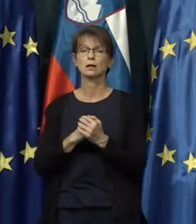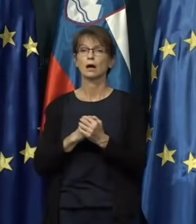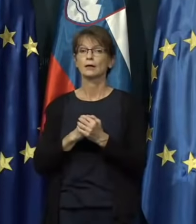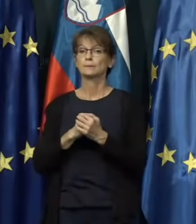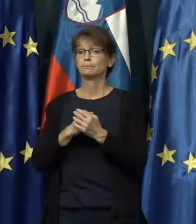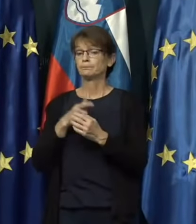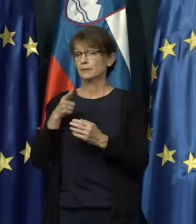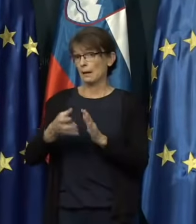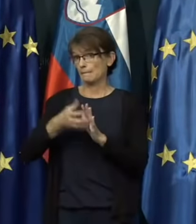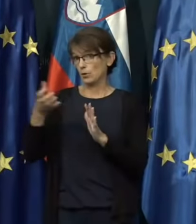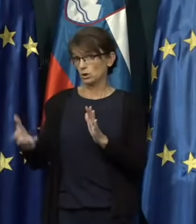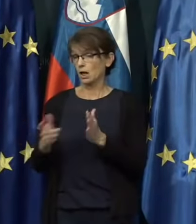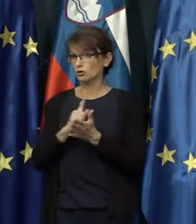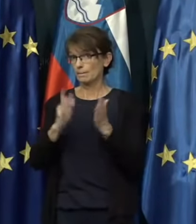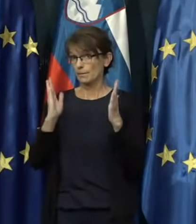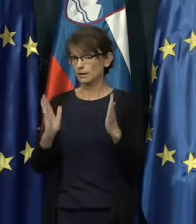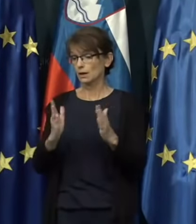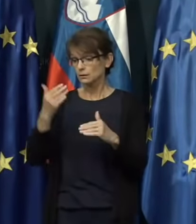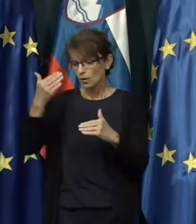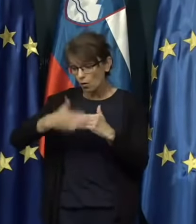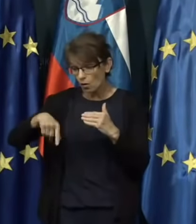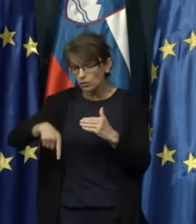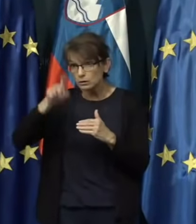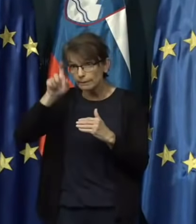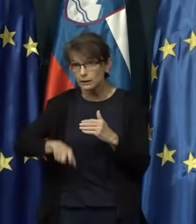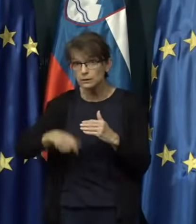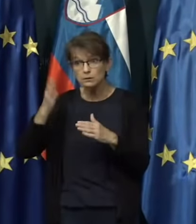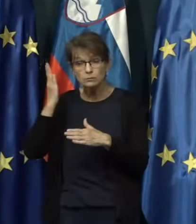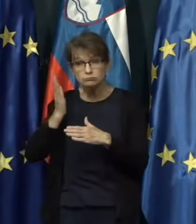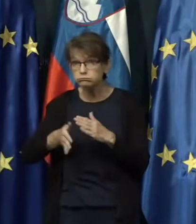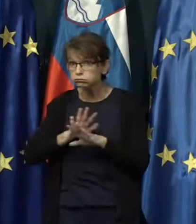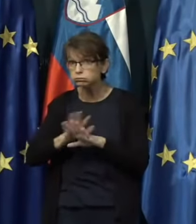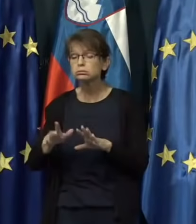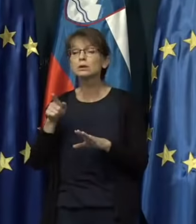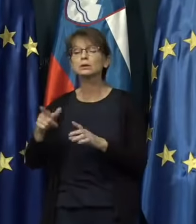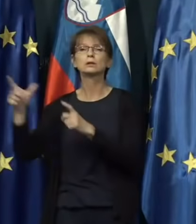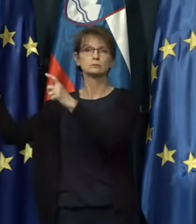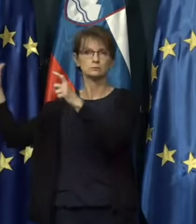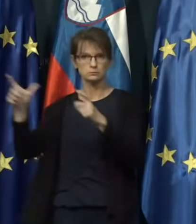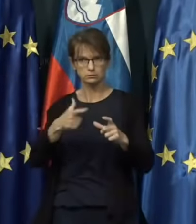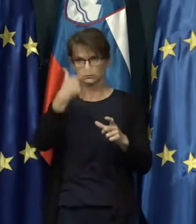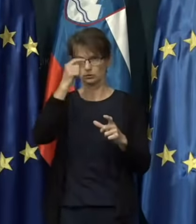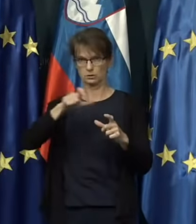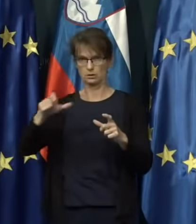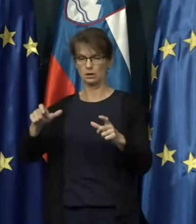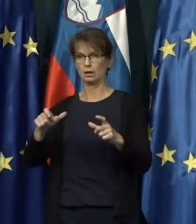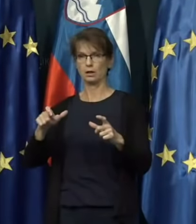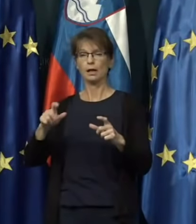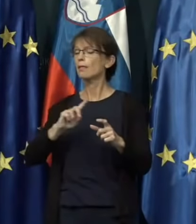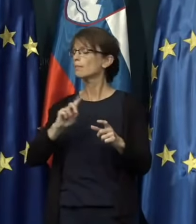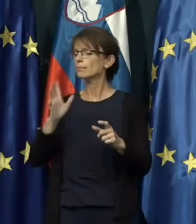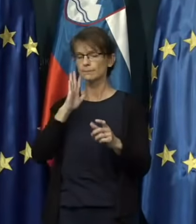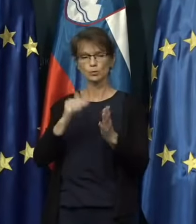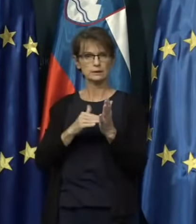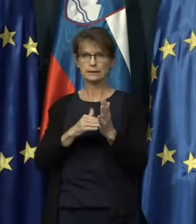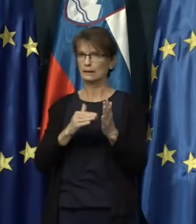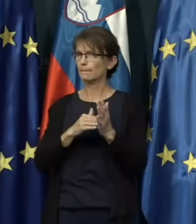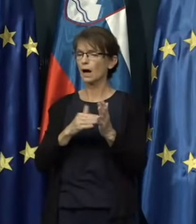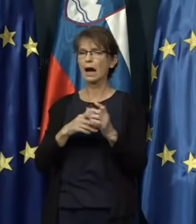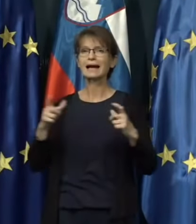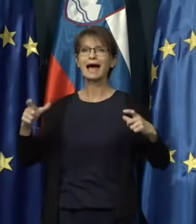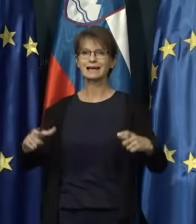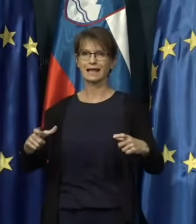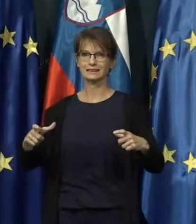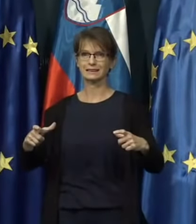ker pa ta podaljšan mandat poteče konec tega meseca, se bo ta kontingent vrnil v naslednjih dneh in jim ne bo treba iti v karanteno,